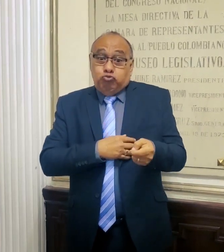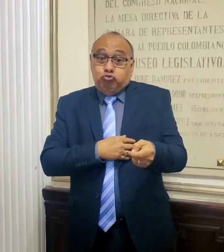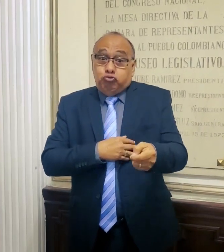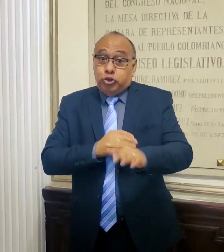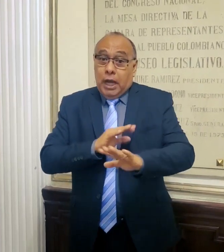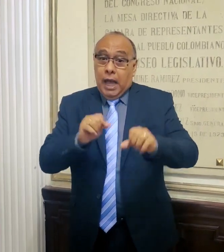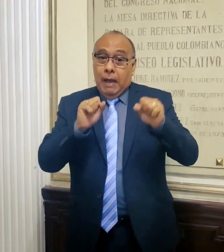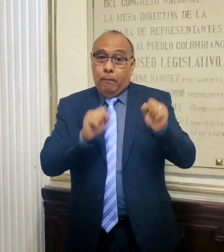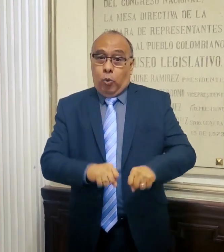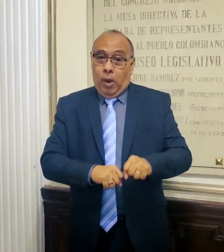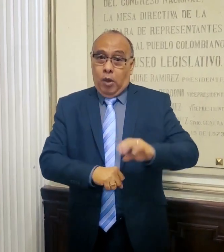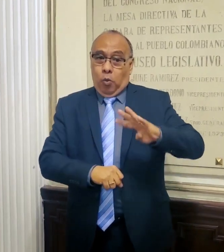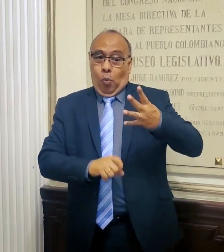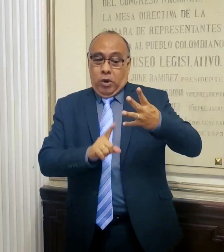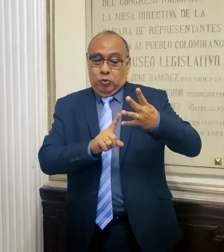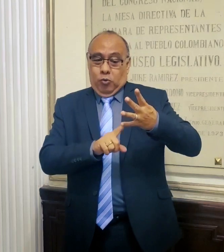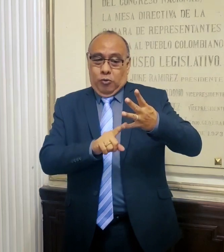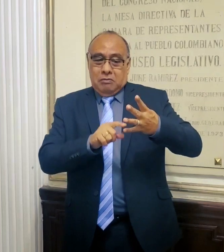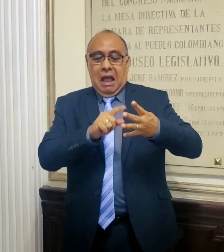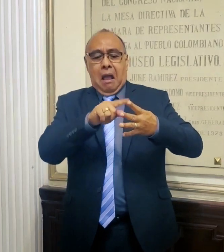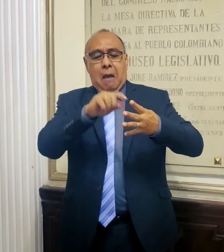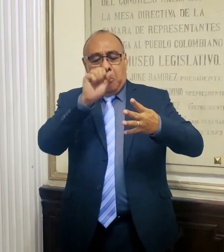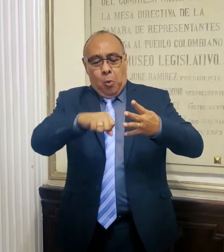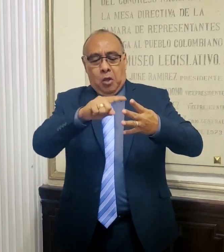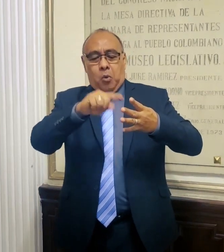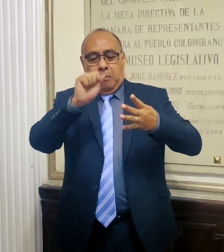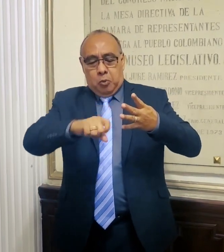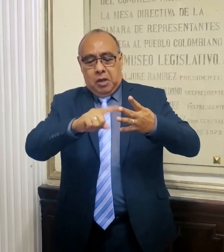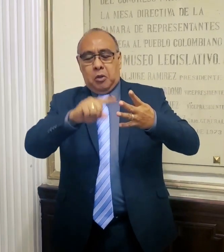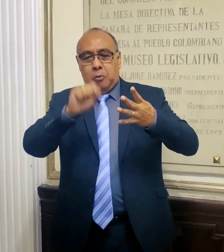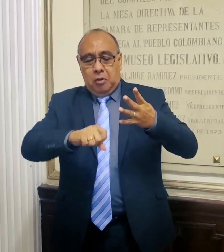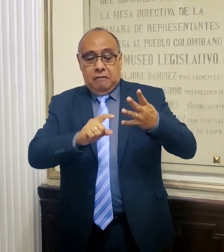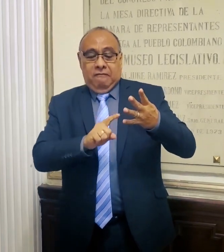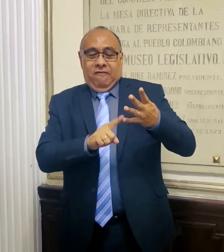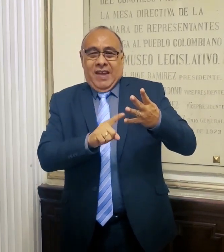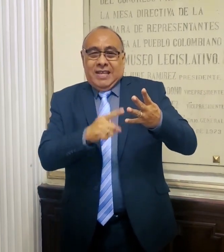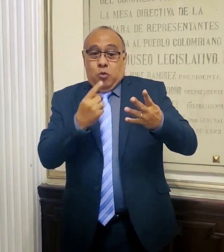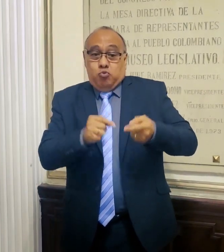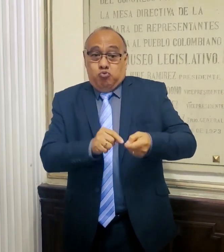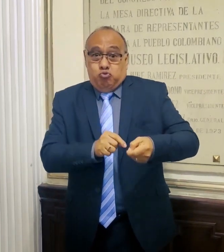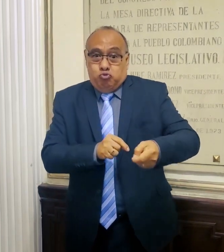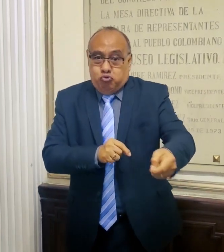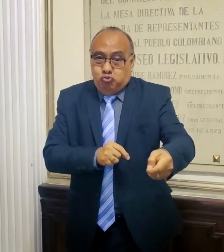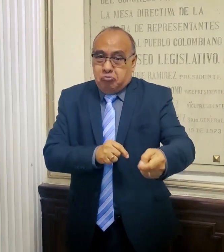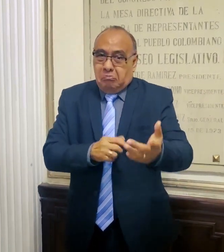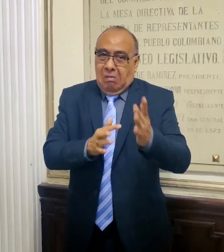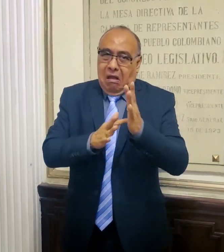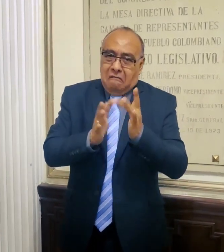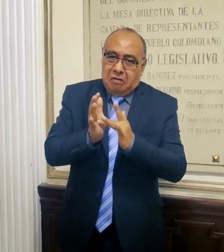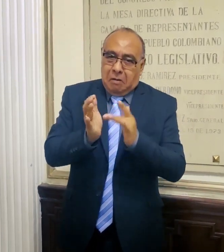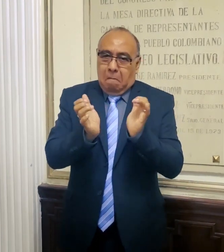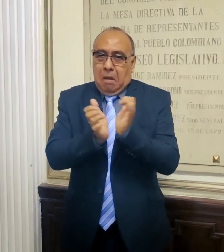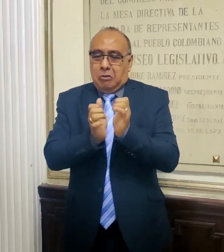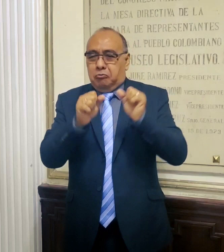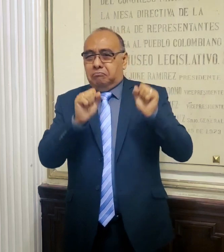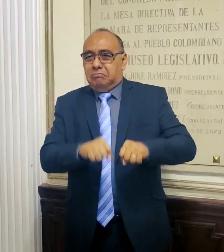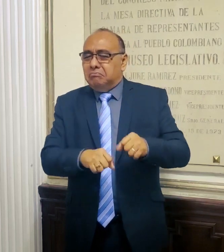aprobado. Pues ya pasaron tres debates y solo le hace falta el cuarto debate que más o menos se estaría